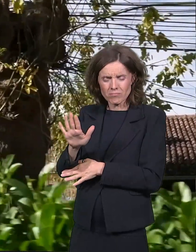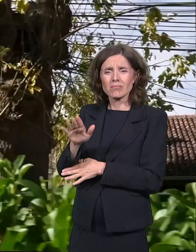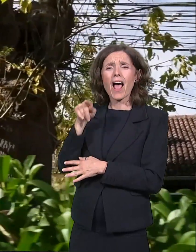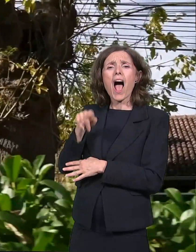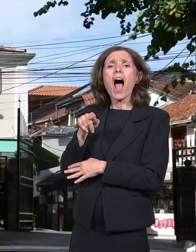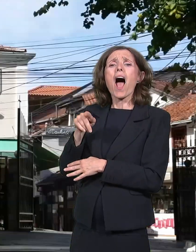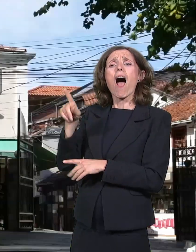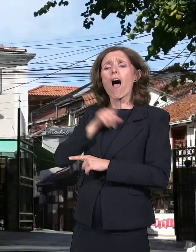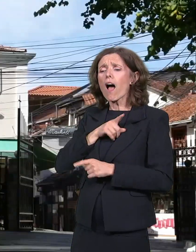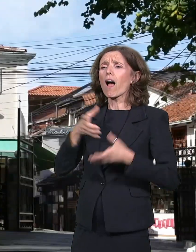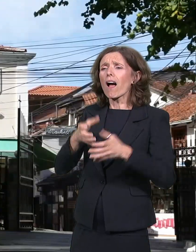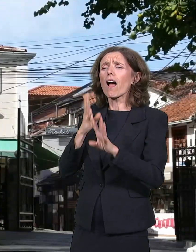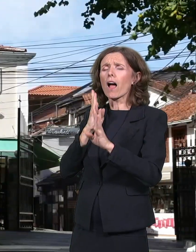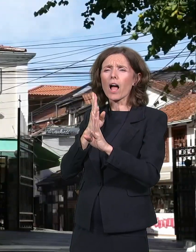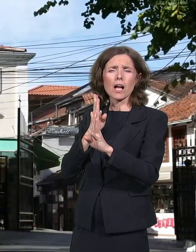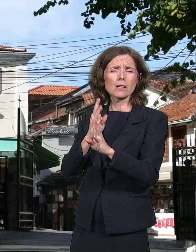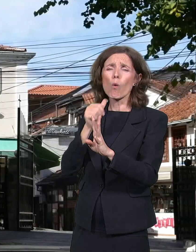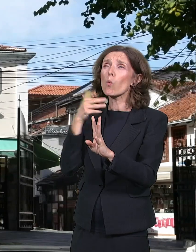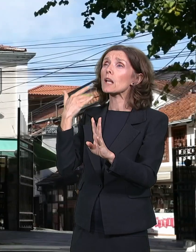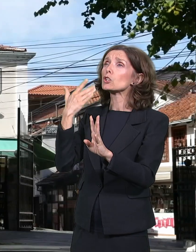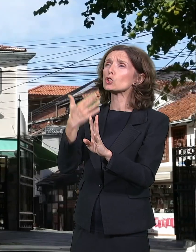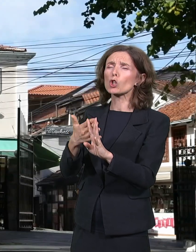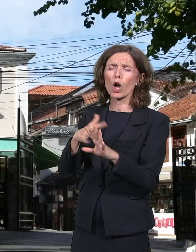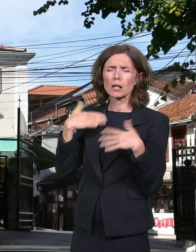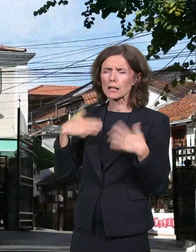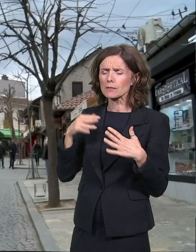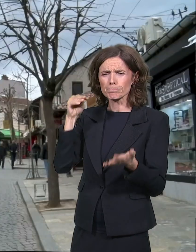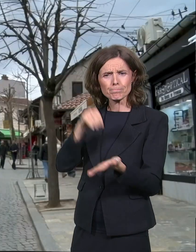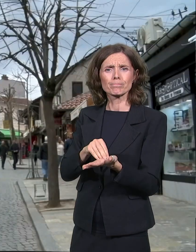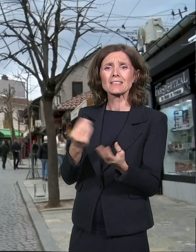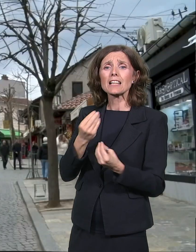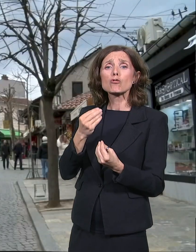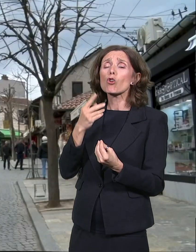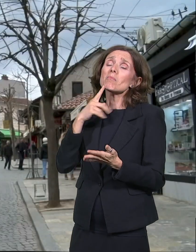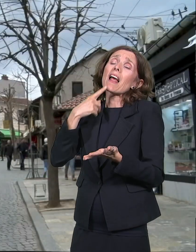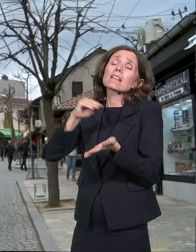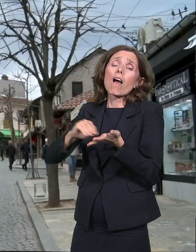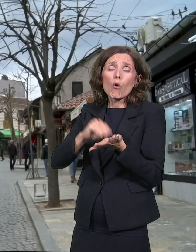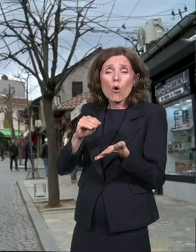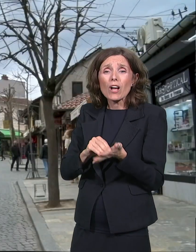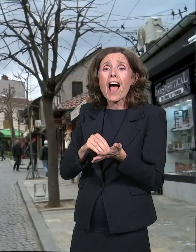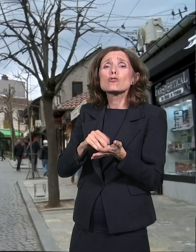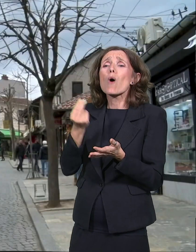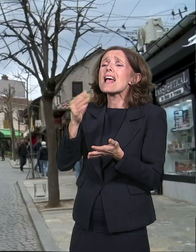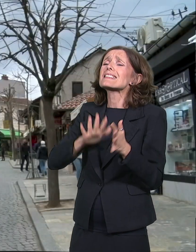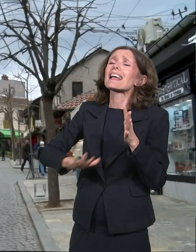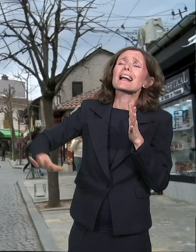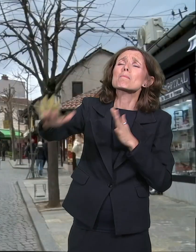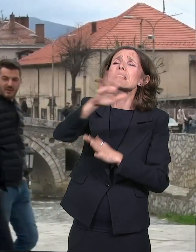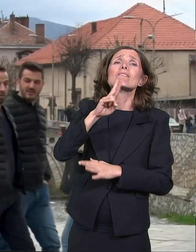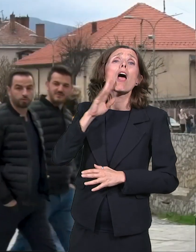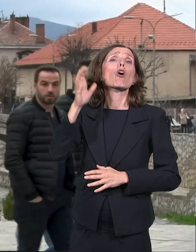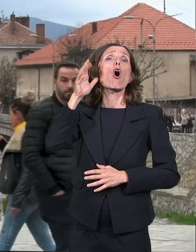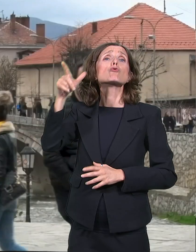do tada nije video. Ostalo je zapisano da su Srbi svoje radnje pozatvarali i sve što je za Simino ime